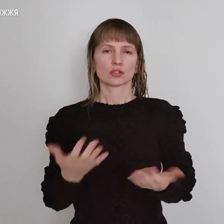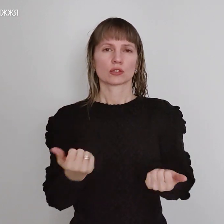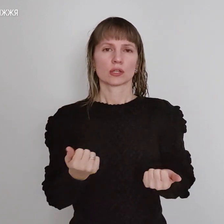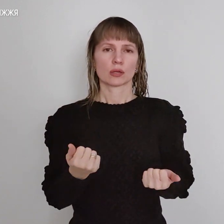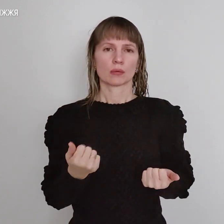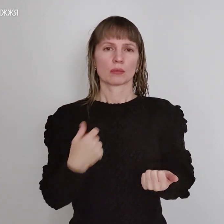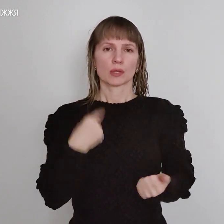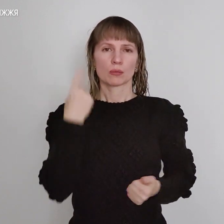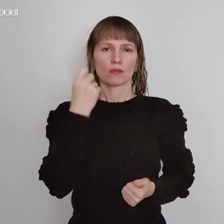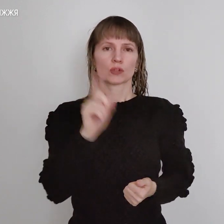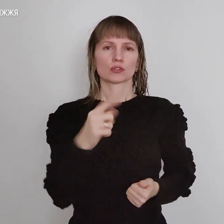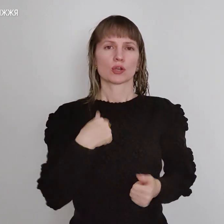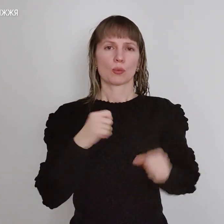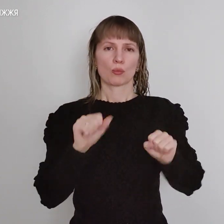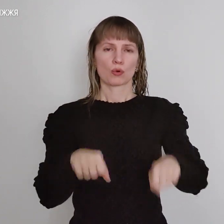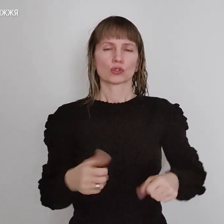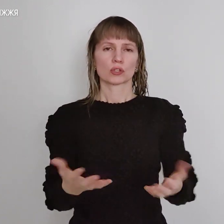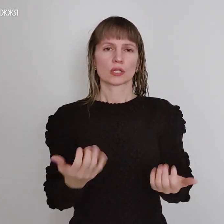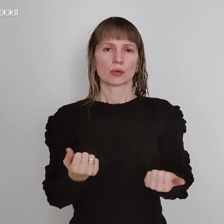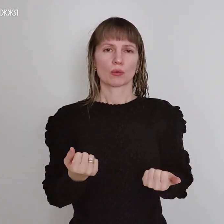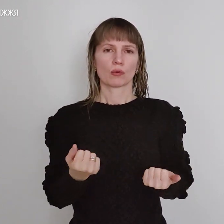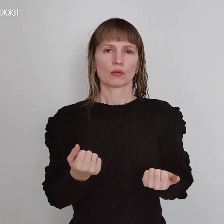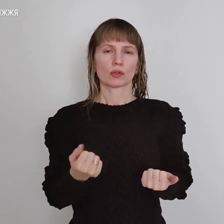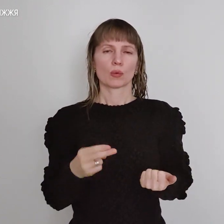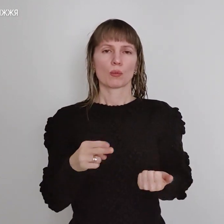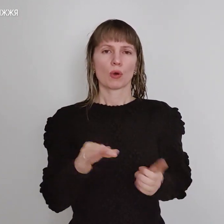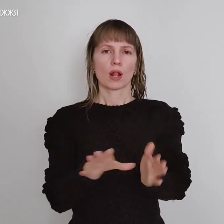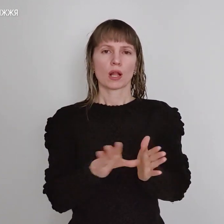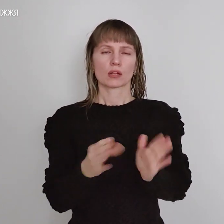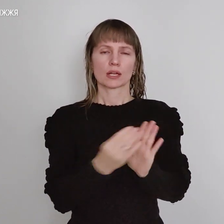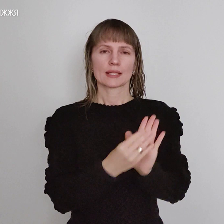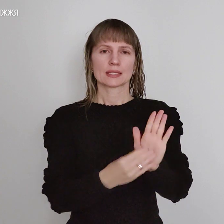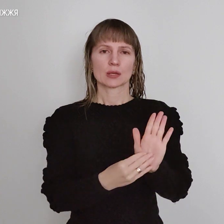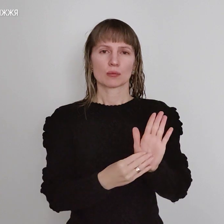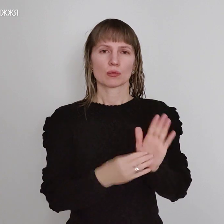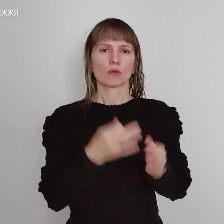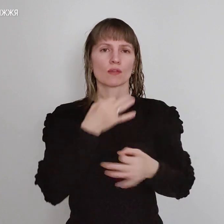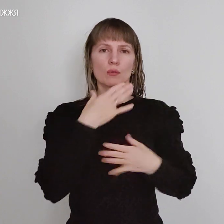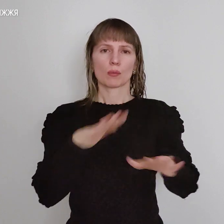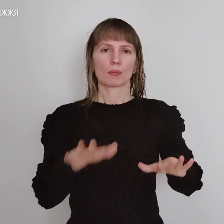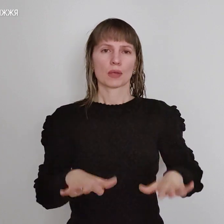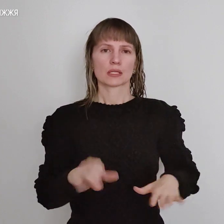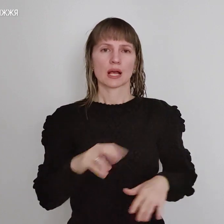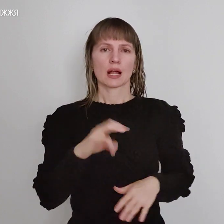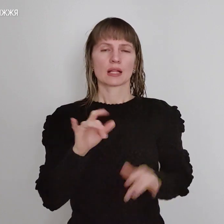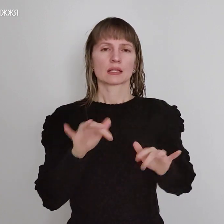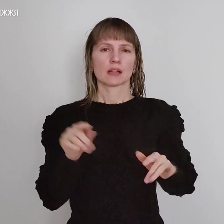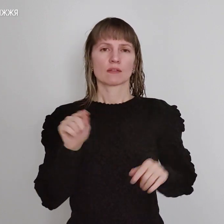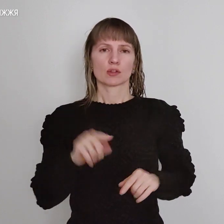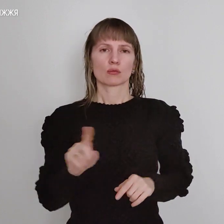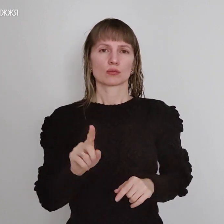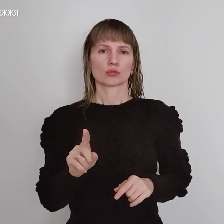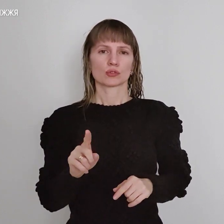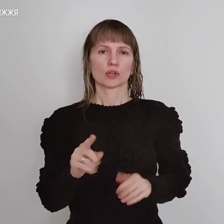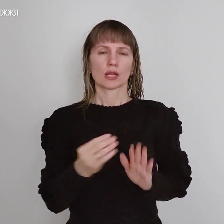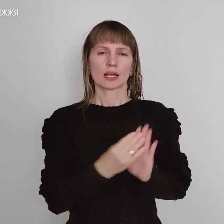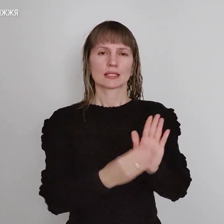не віддумали, що я можу отримати по прямому рецепту. Будьте! Але справа саме в тому, що рецепт в мене